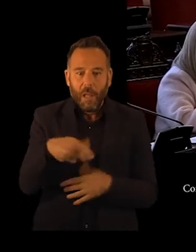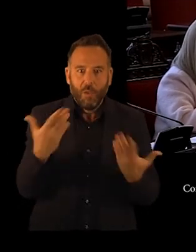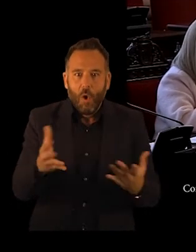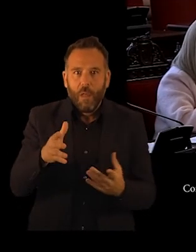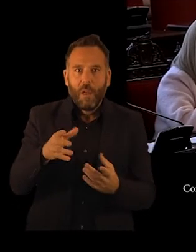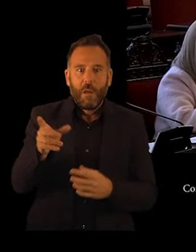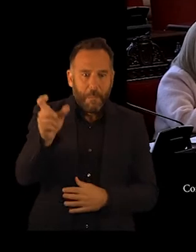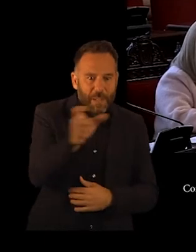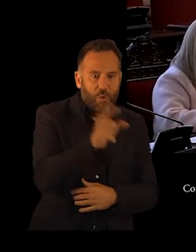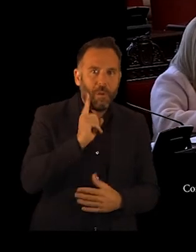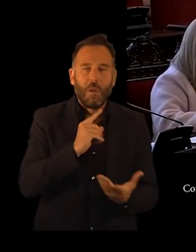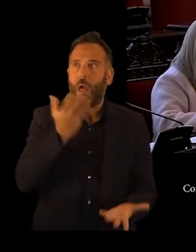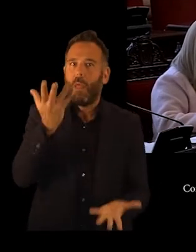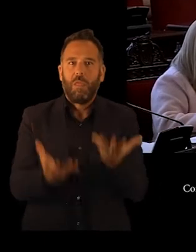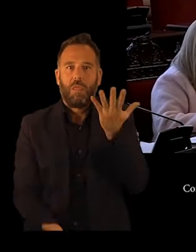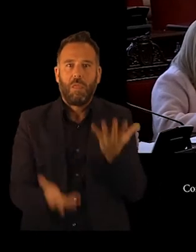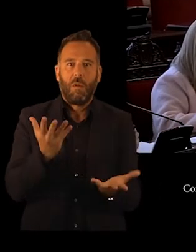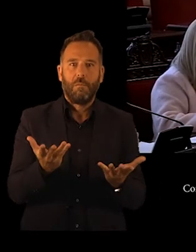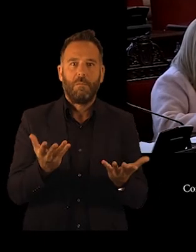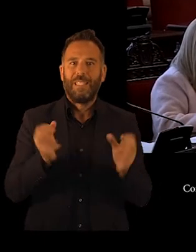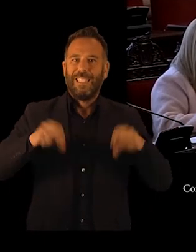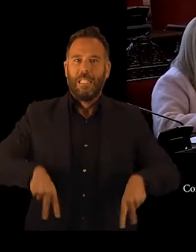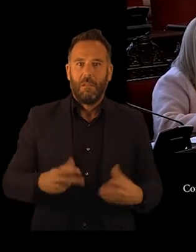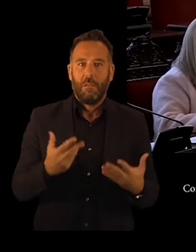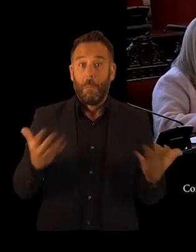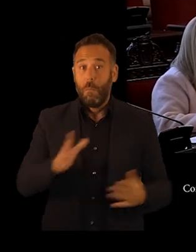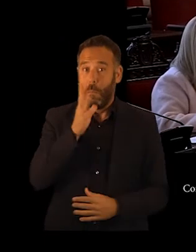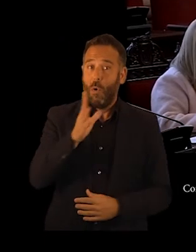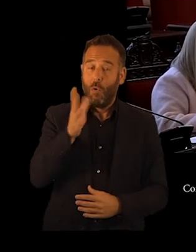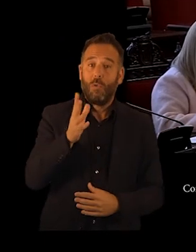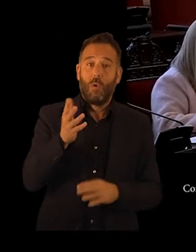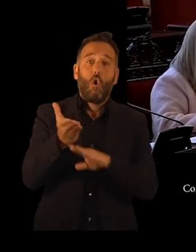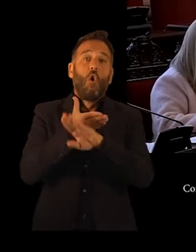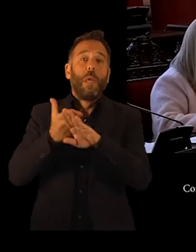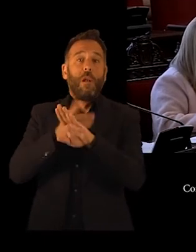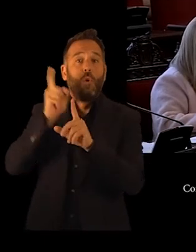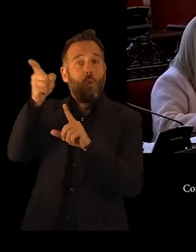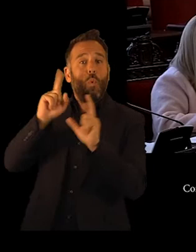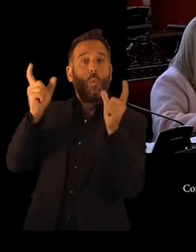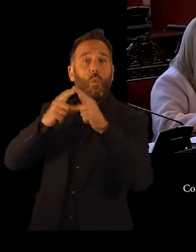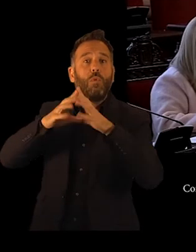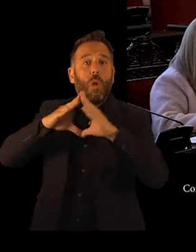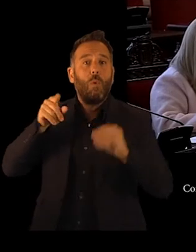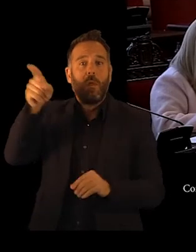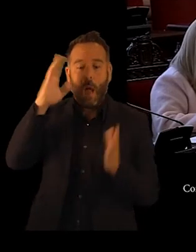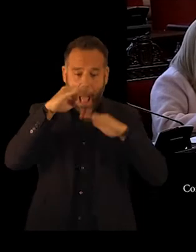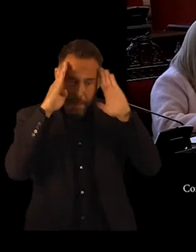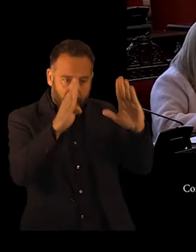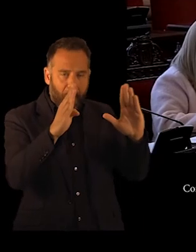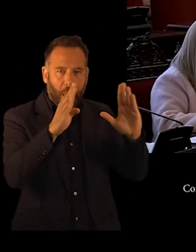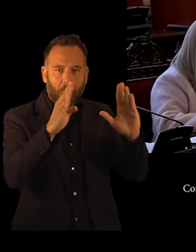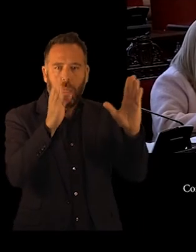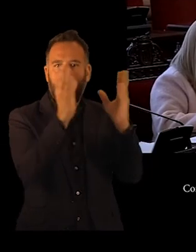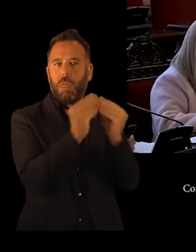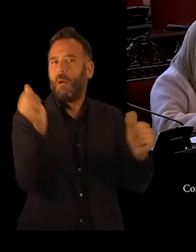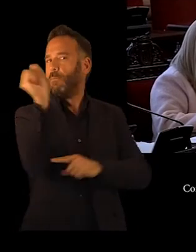porque están en la calle. Porque, desgraciadamente, pues el Gobierno de la Junta de Andalucía ha desatendido definitivamente